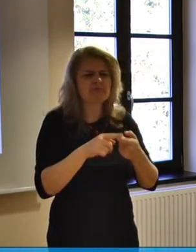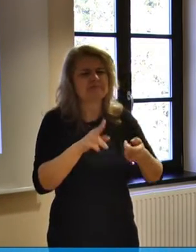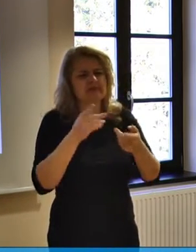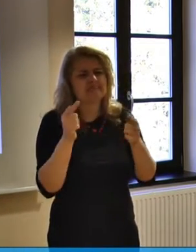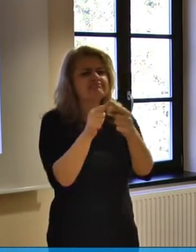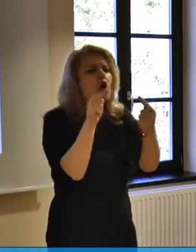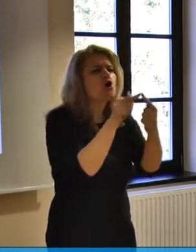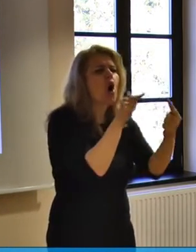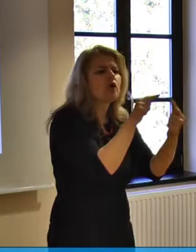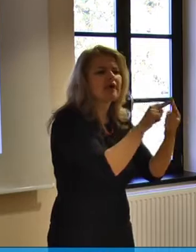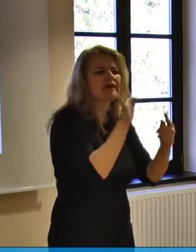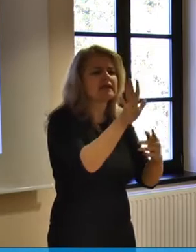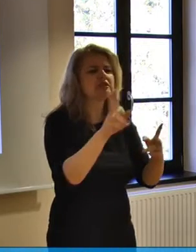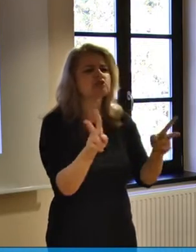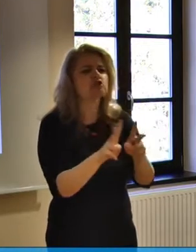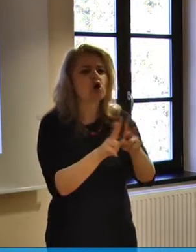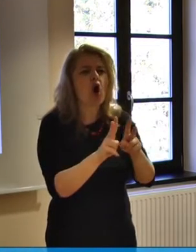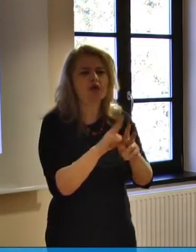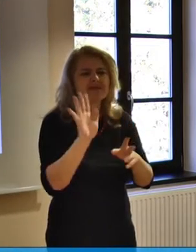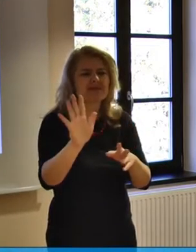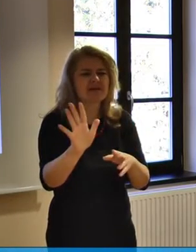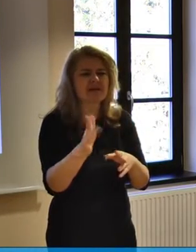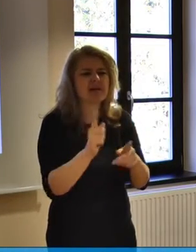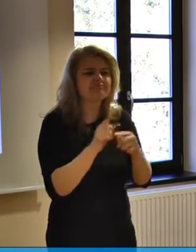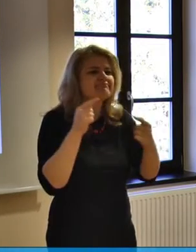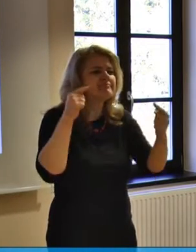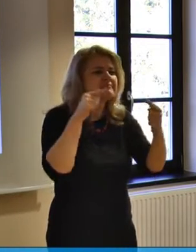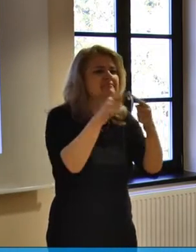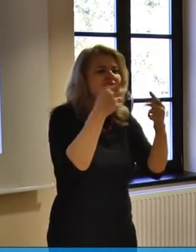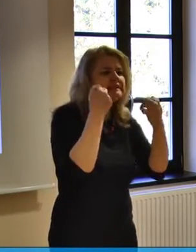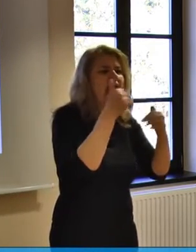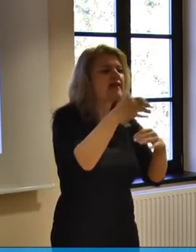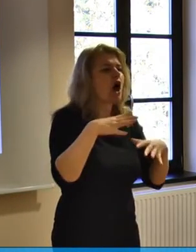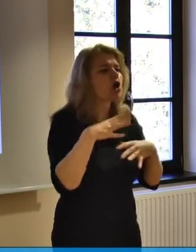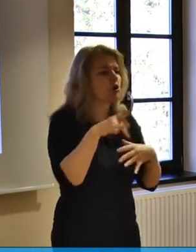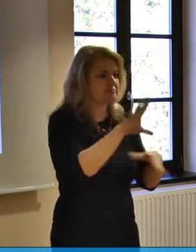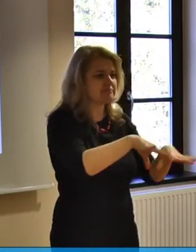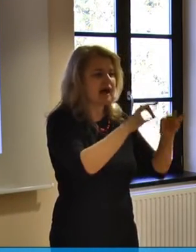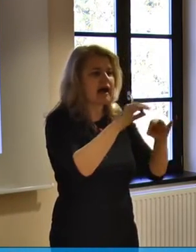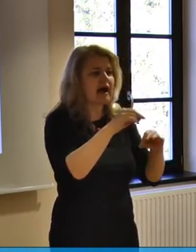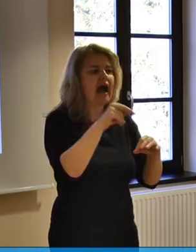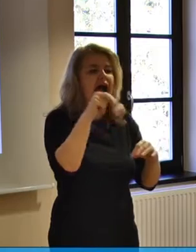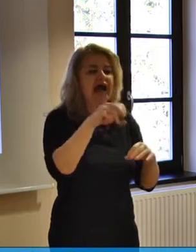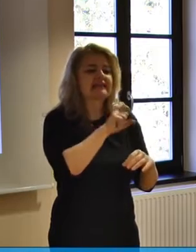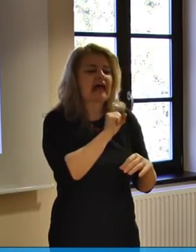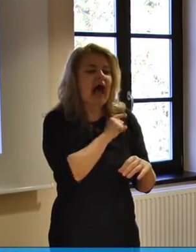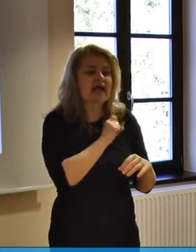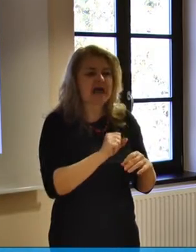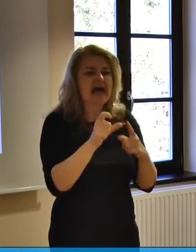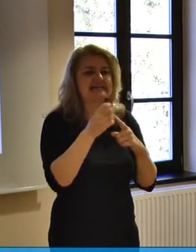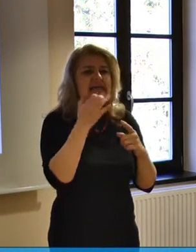kontakt v popisnih virjih in prišli do uspe nadej Serajnik svraha,